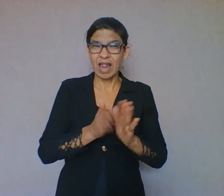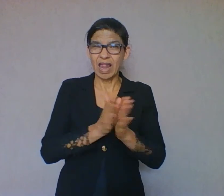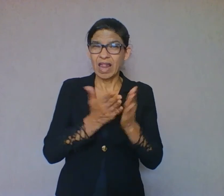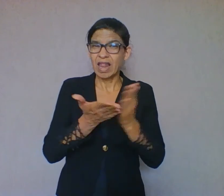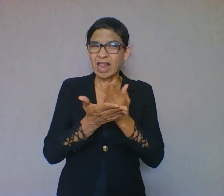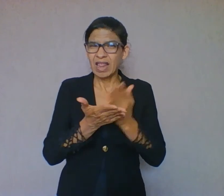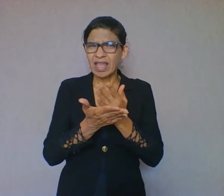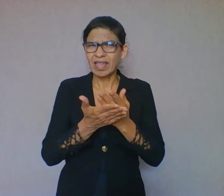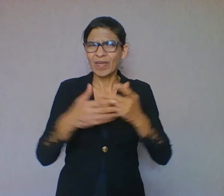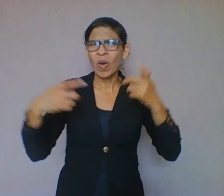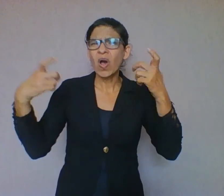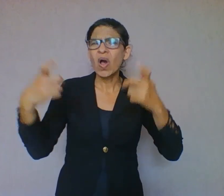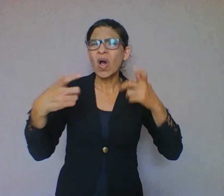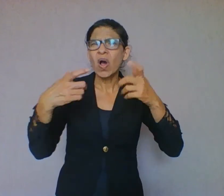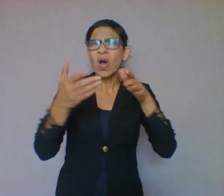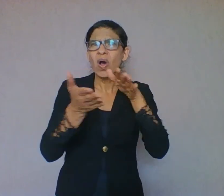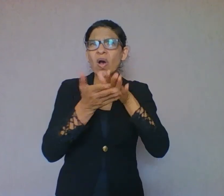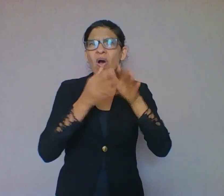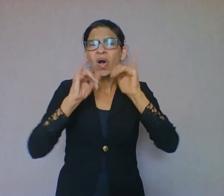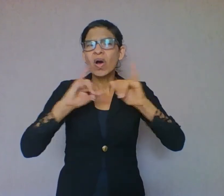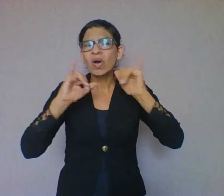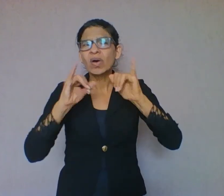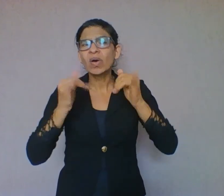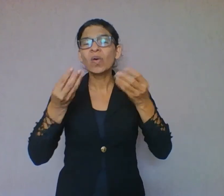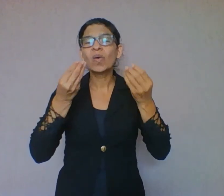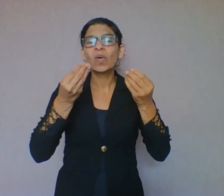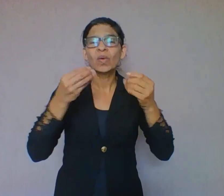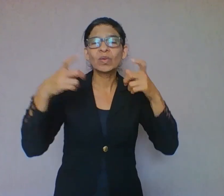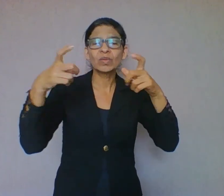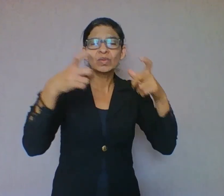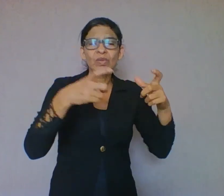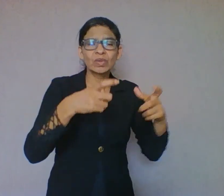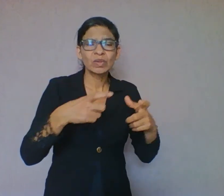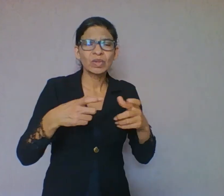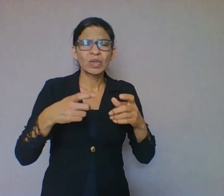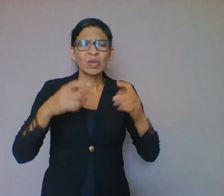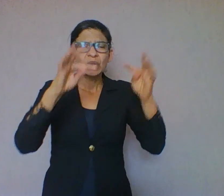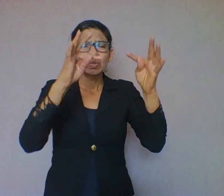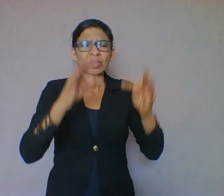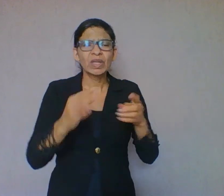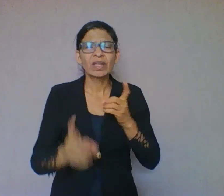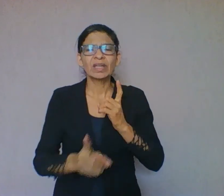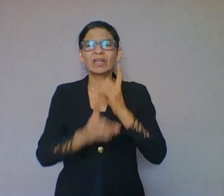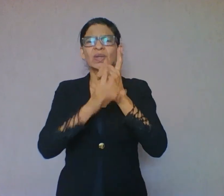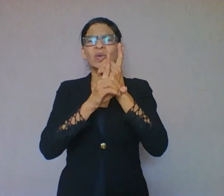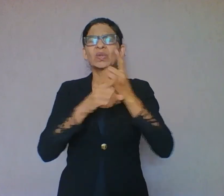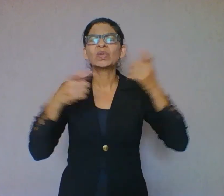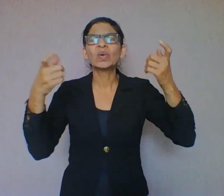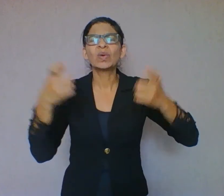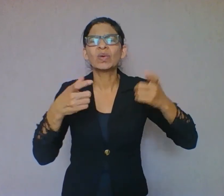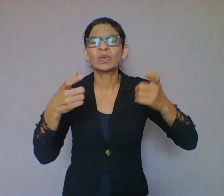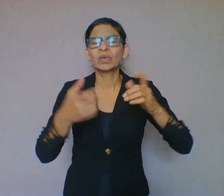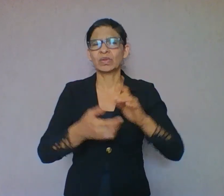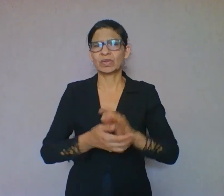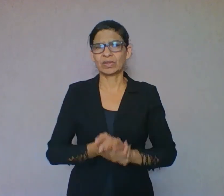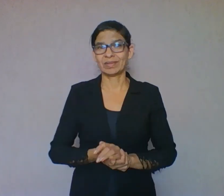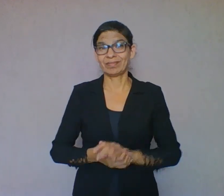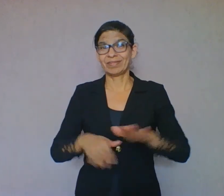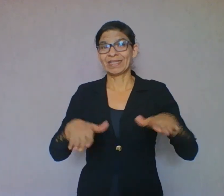Após essas cinco estratégias, muito importantes para o conhecimento anterior do texto e consequente compreensão, seguem as